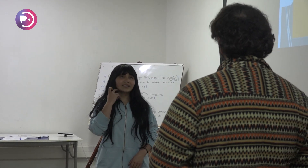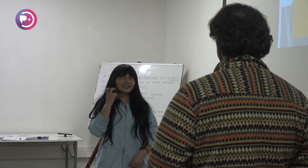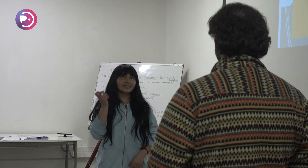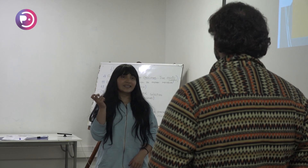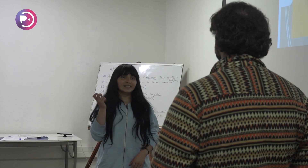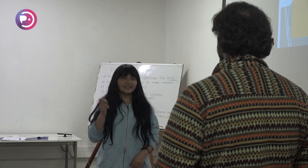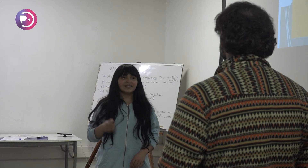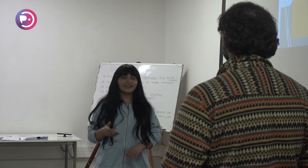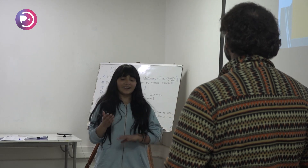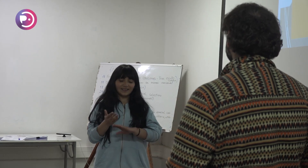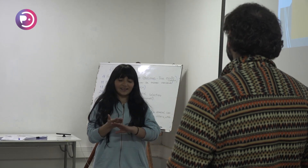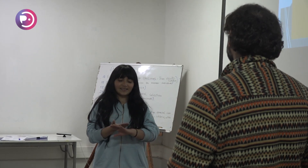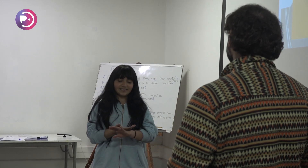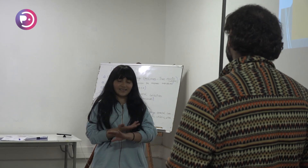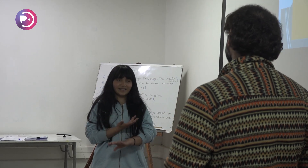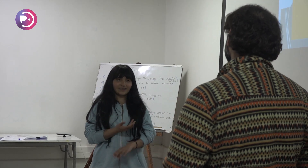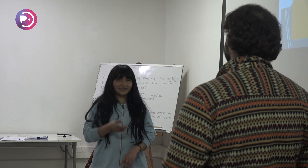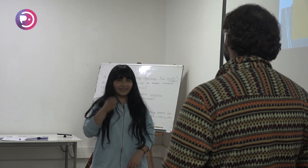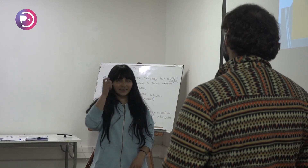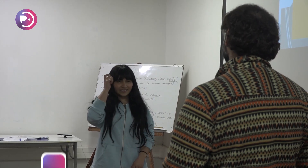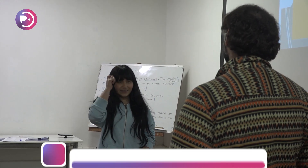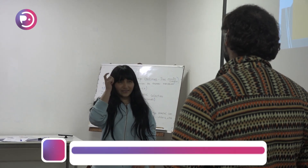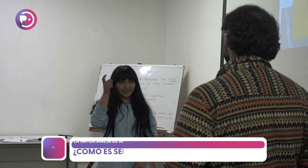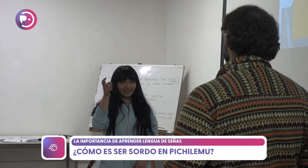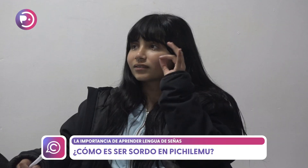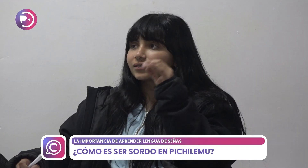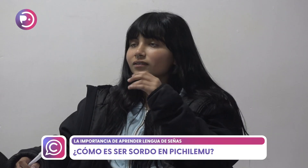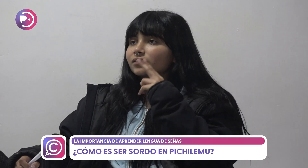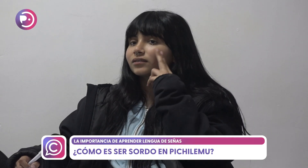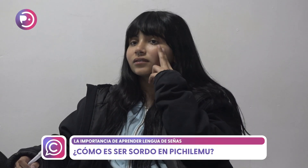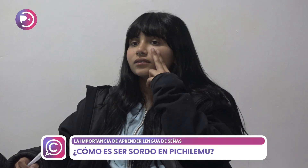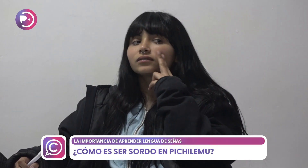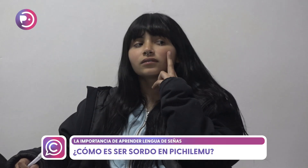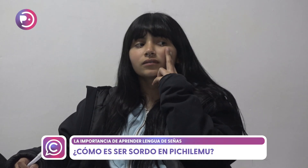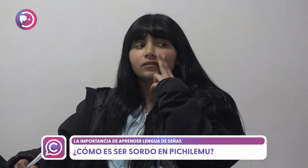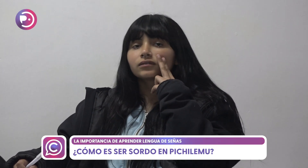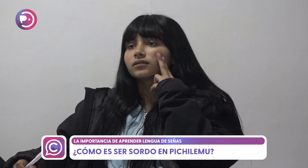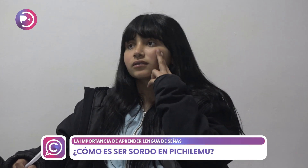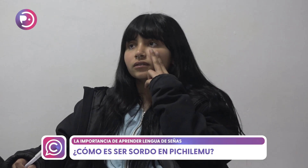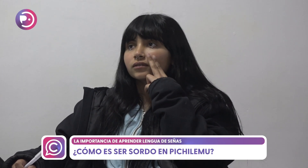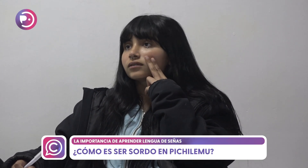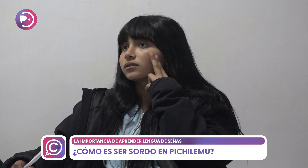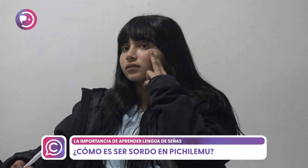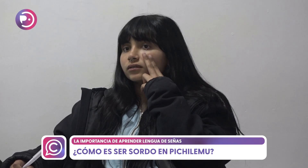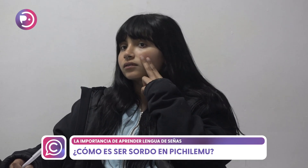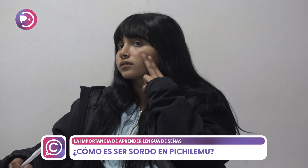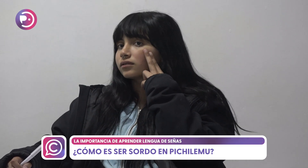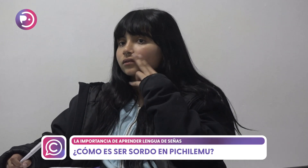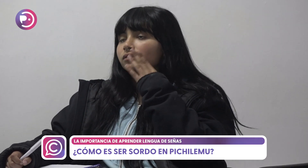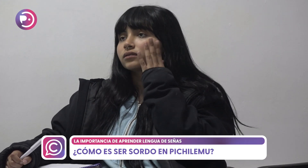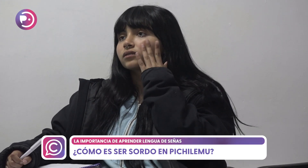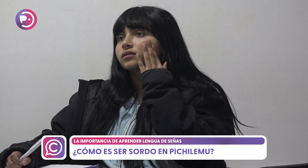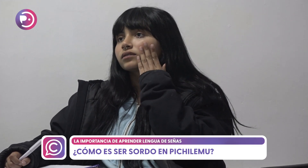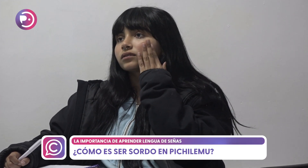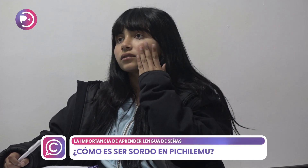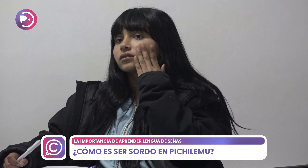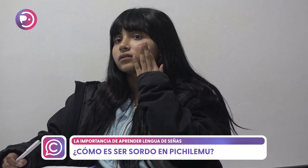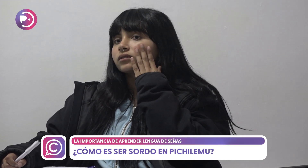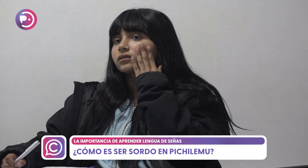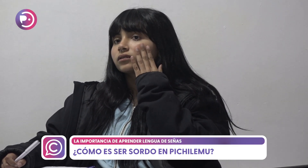o en estos trabajos de salud nunca se les da como importancia a las personas sordas. Entonces igual